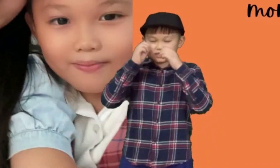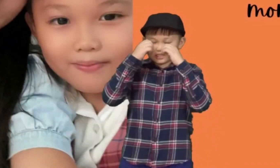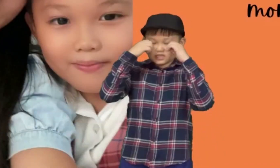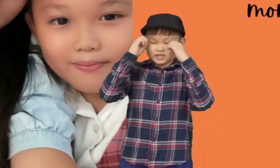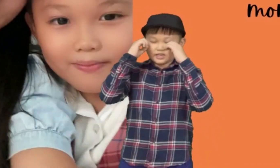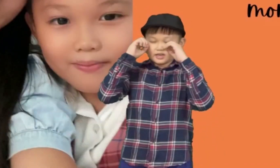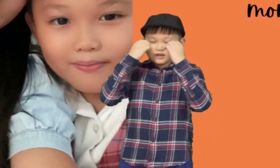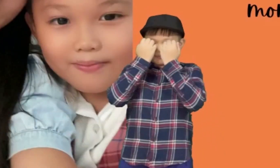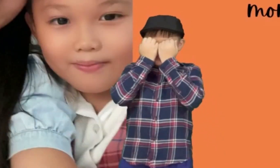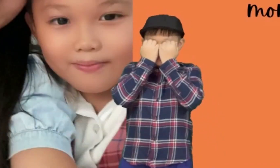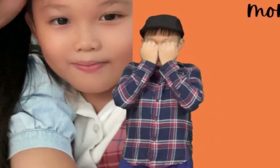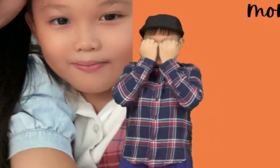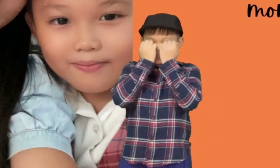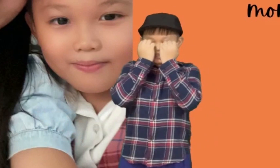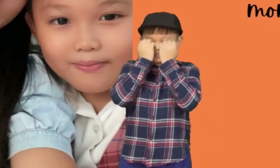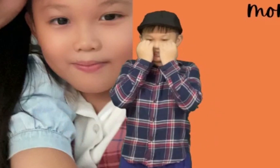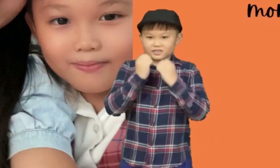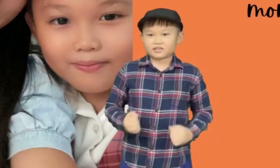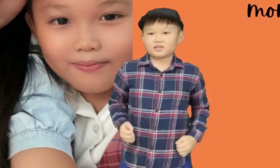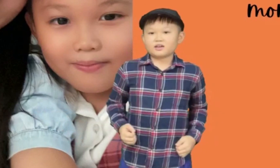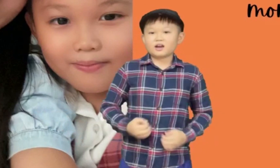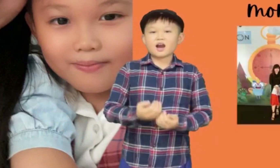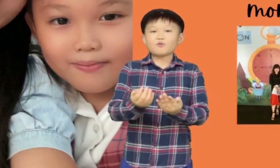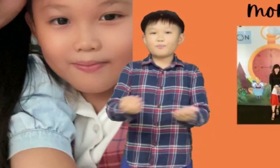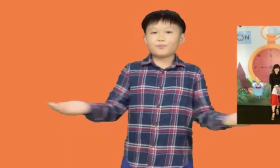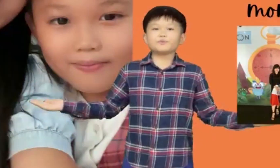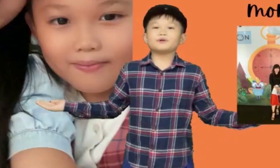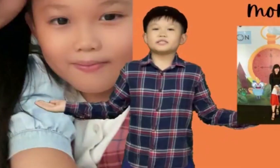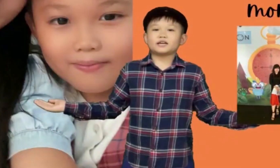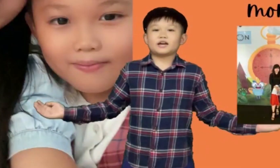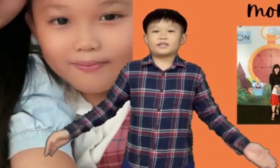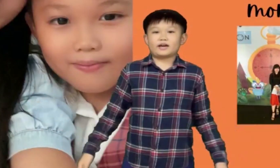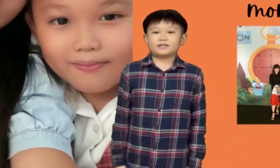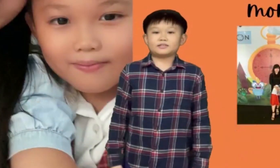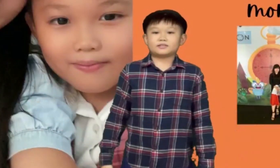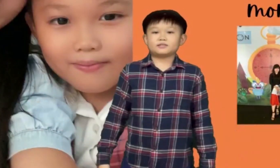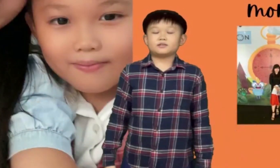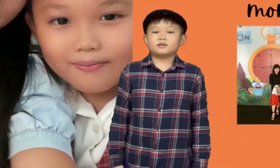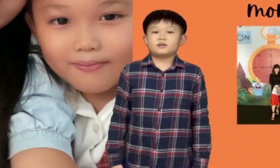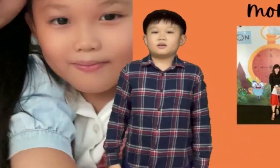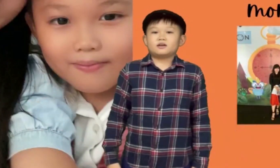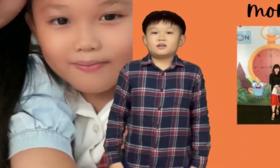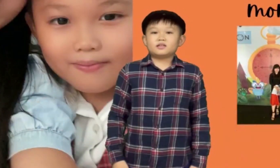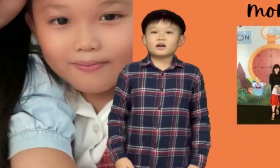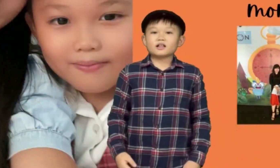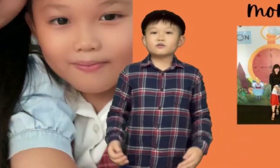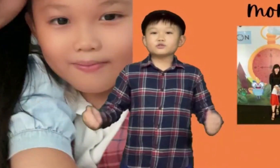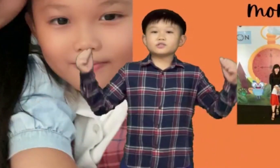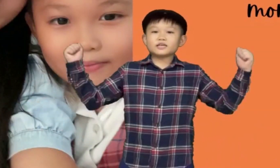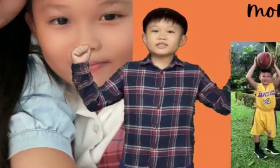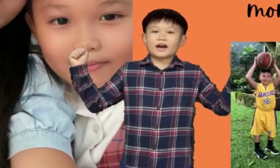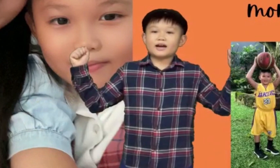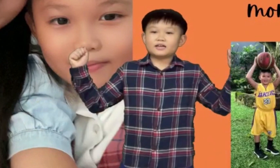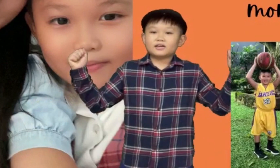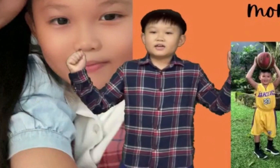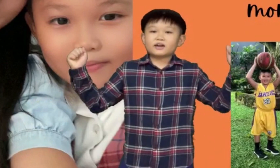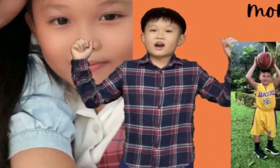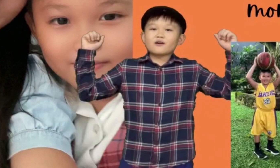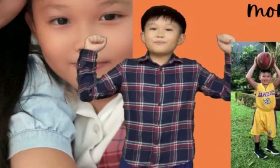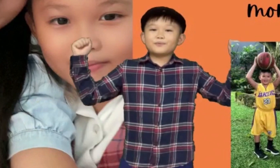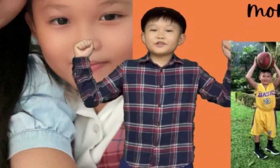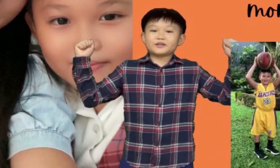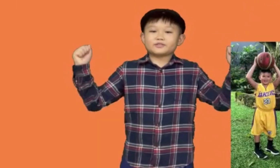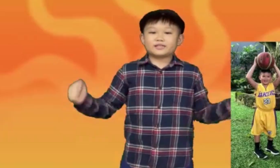aku sedang sedih, menangis, kau pun merasakannya Jika aku senang,